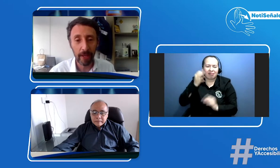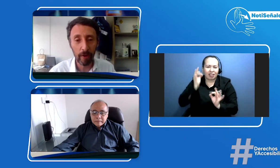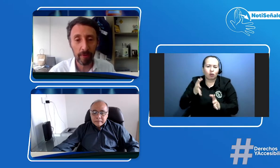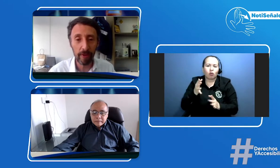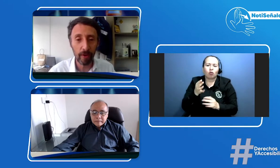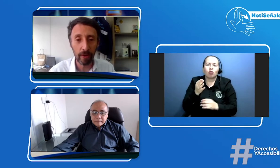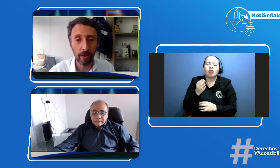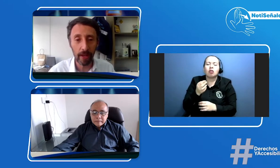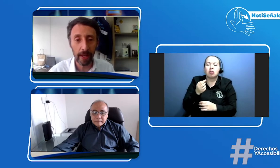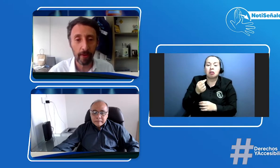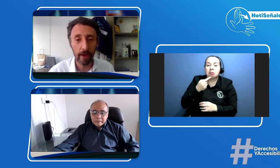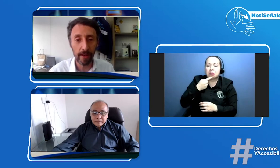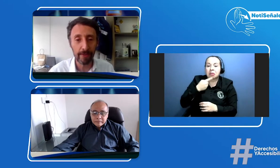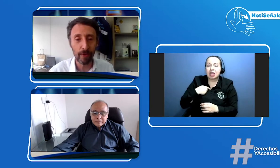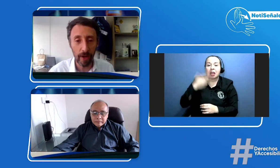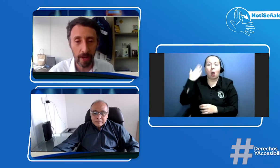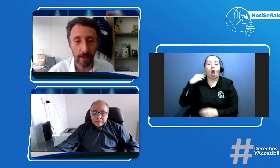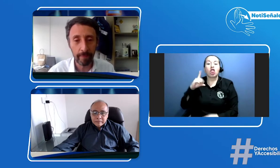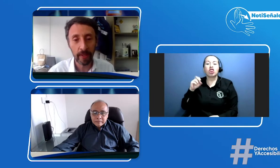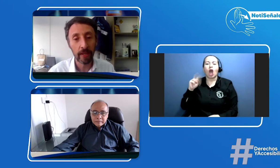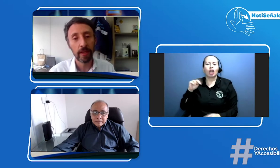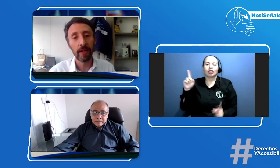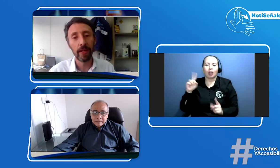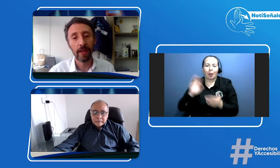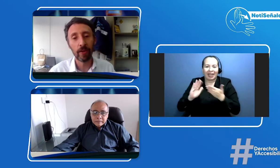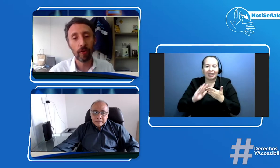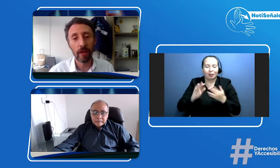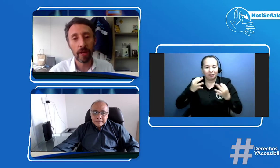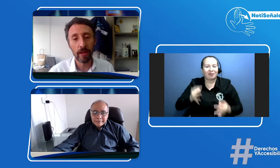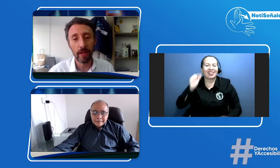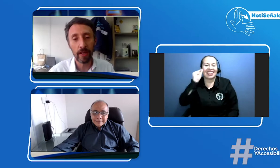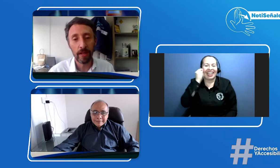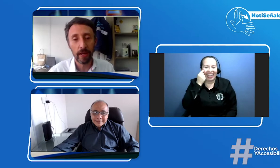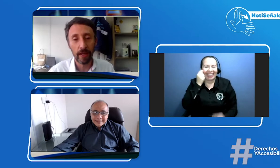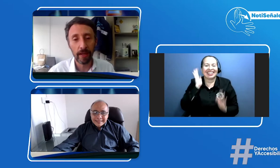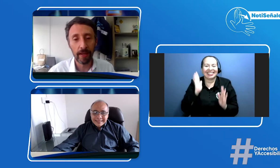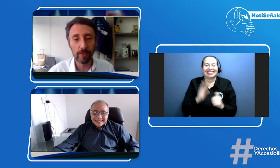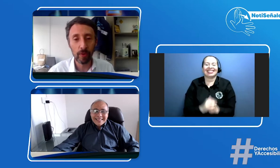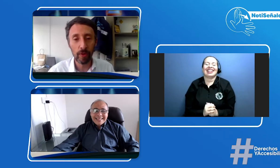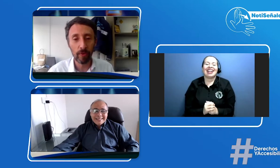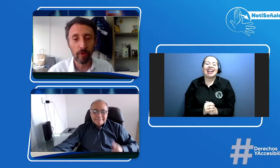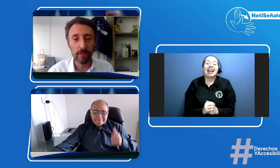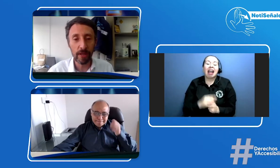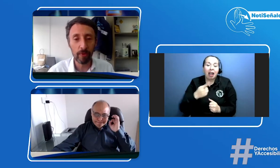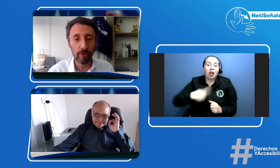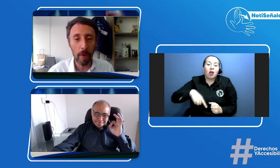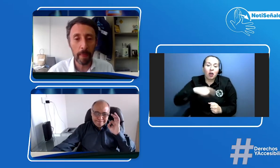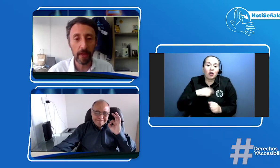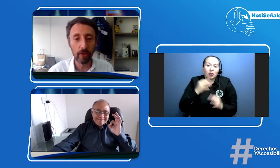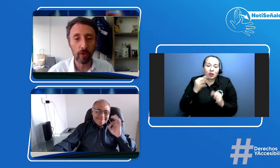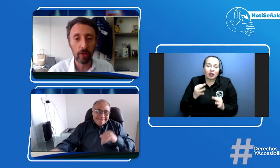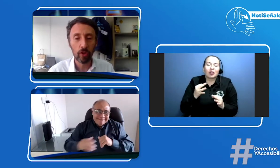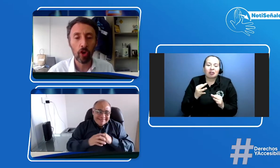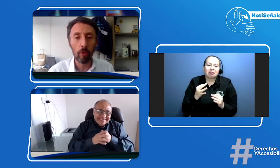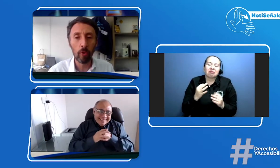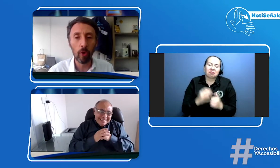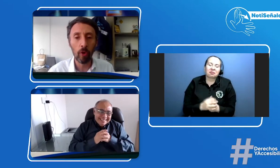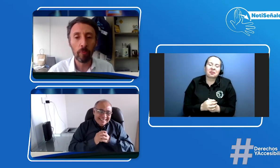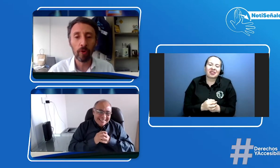jueves me dijo que no le dijera a don Henry sino Henry con Henry estuvimos o estamos viendo muy bien sí